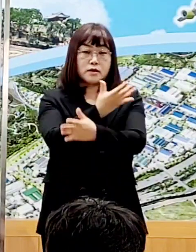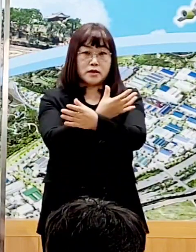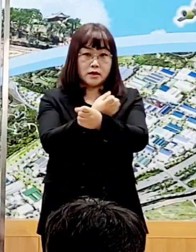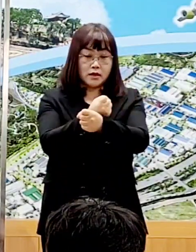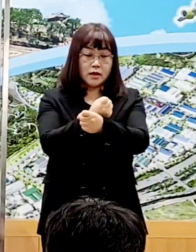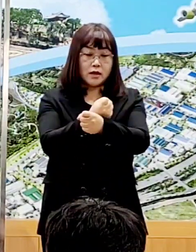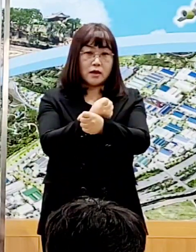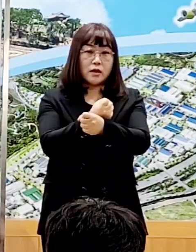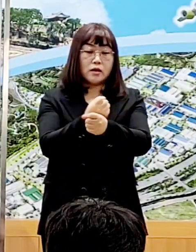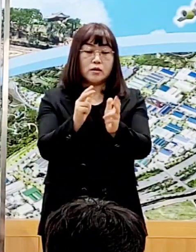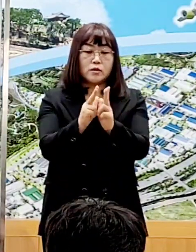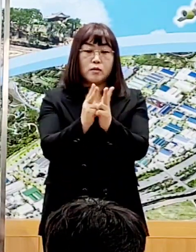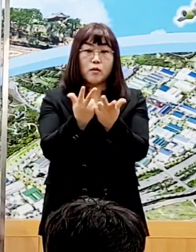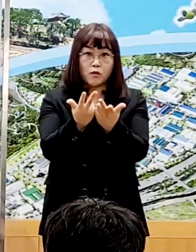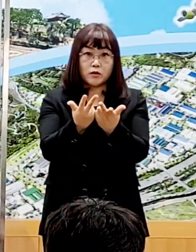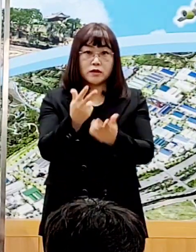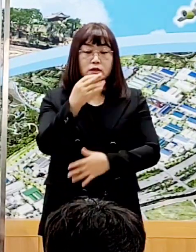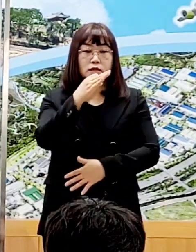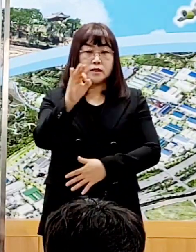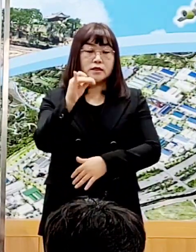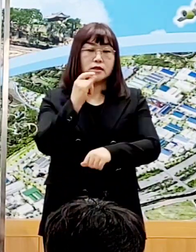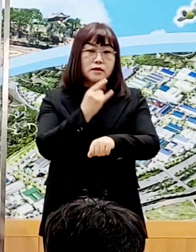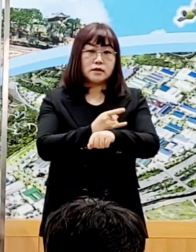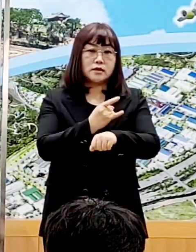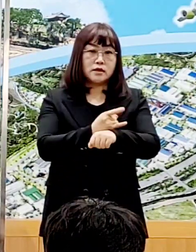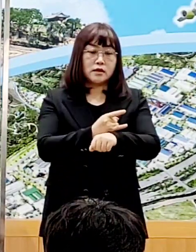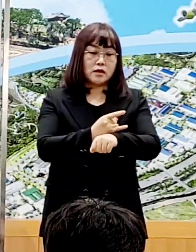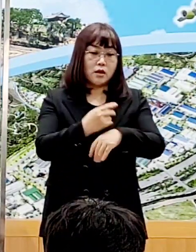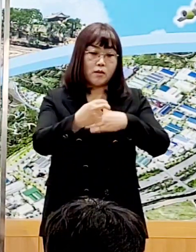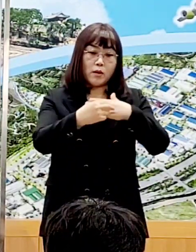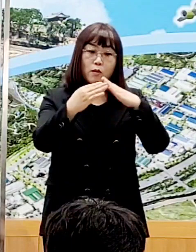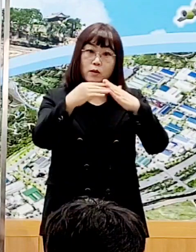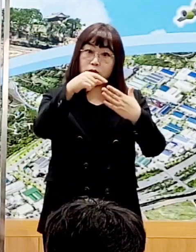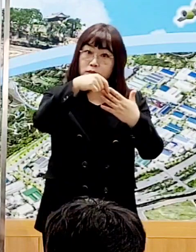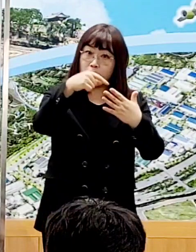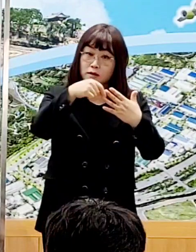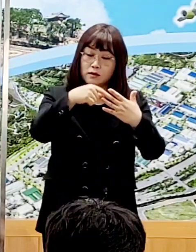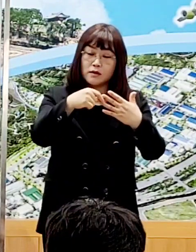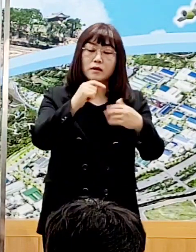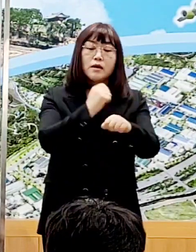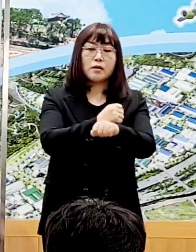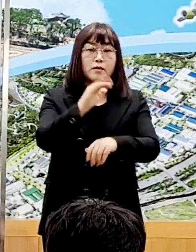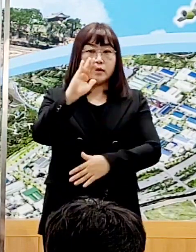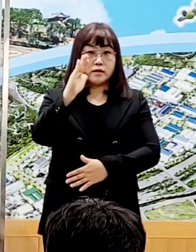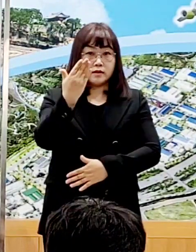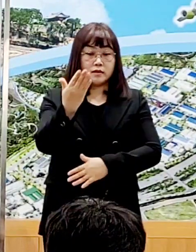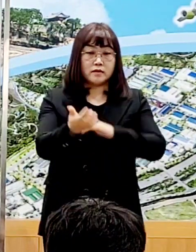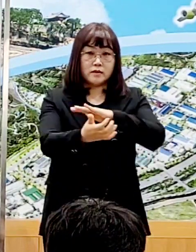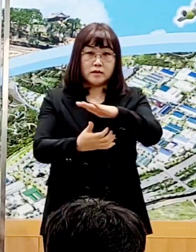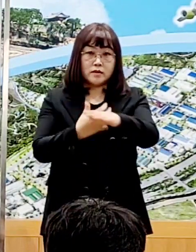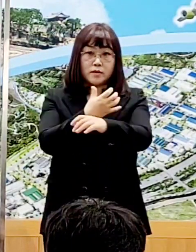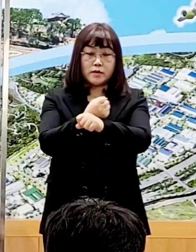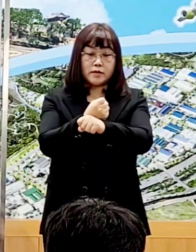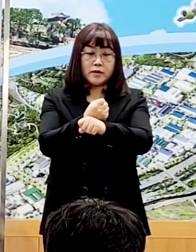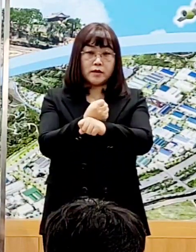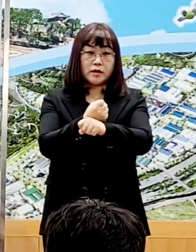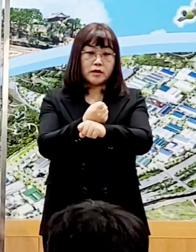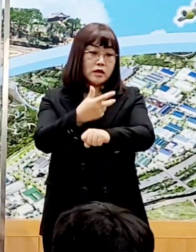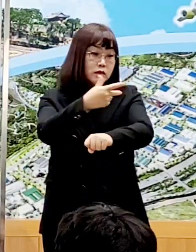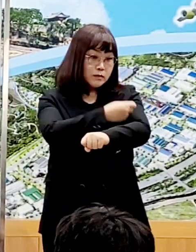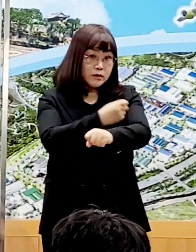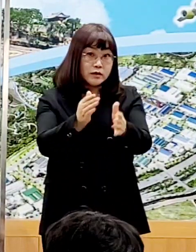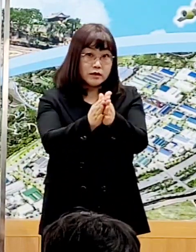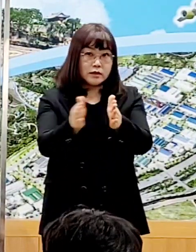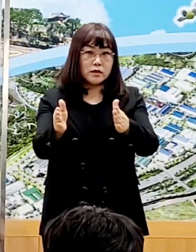시스템에서 본인 인정 후 접종기관을 선택하시면 되고 사전 예약 접종은 다음 달